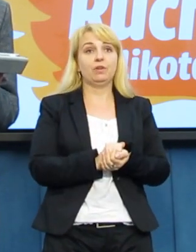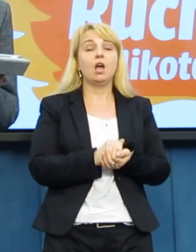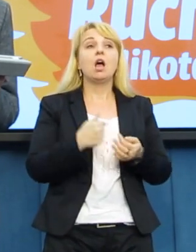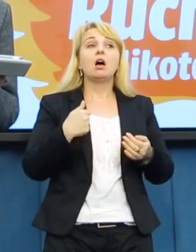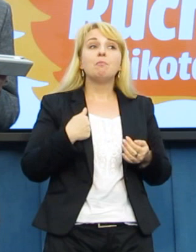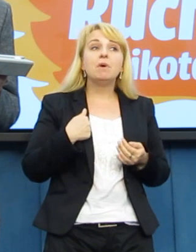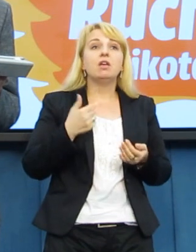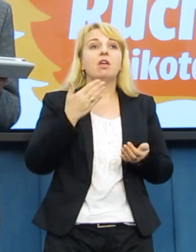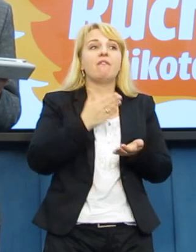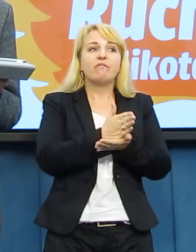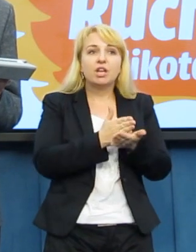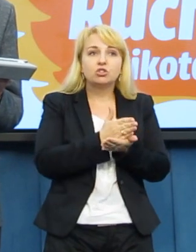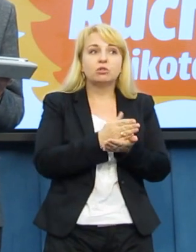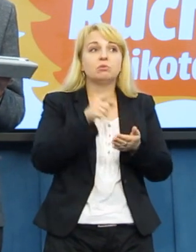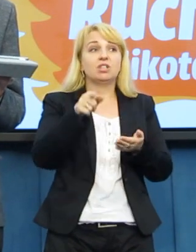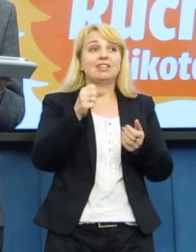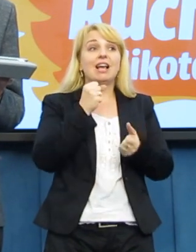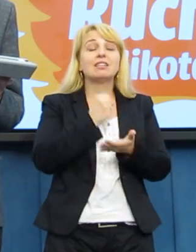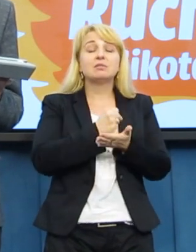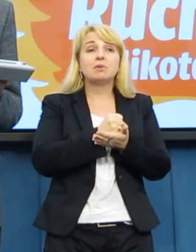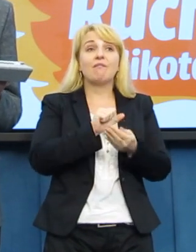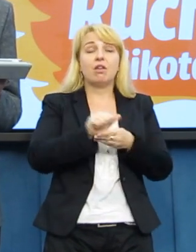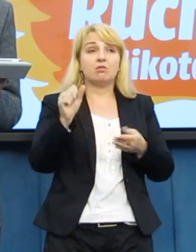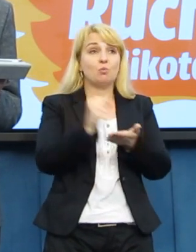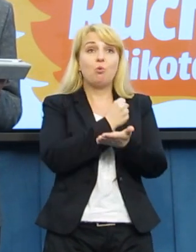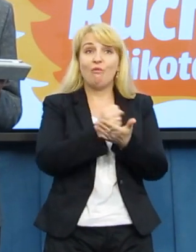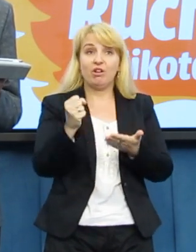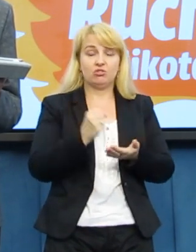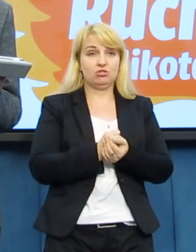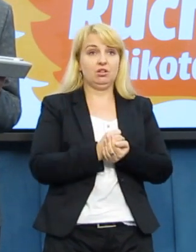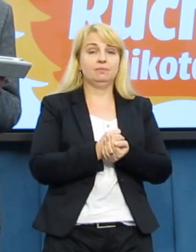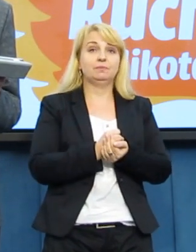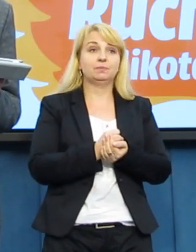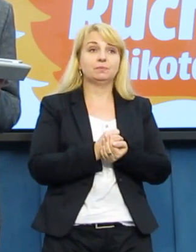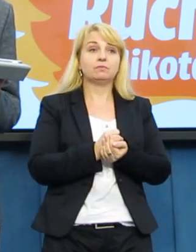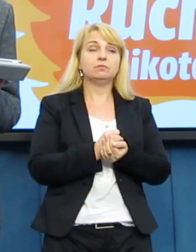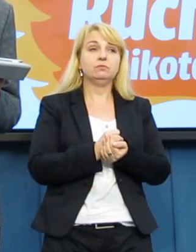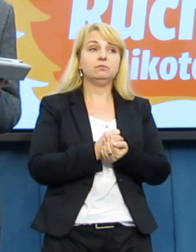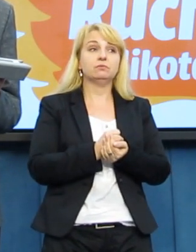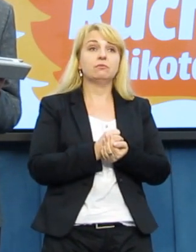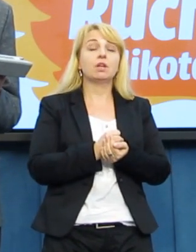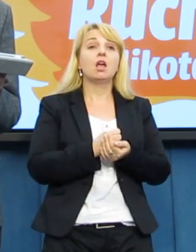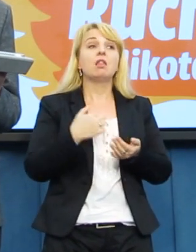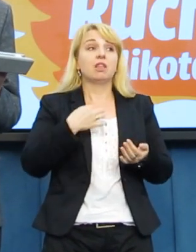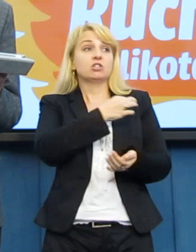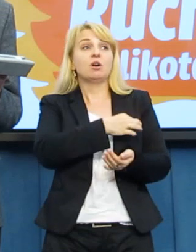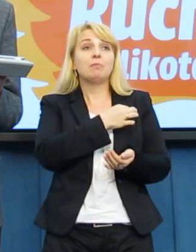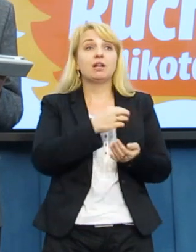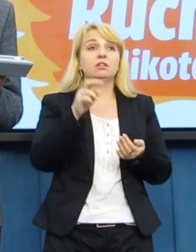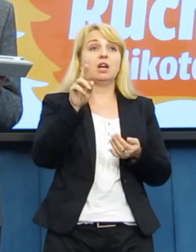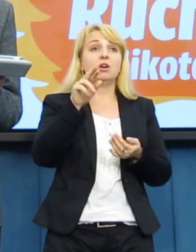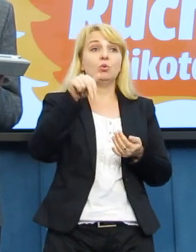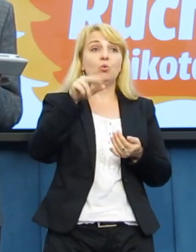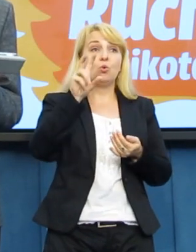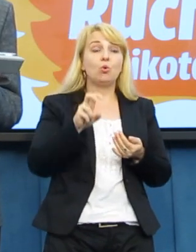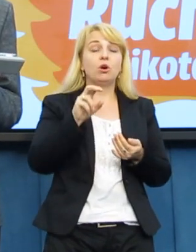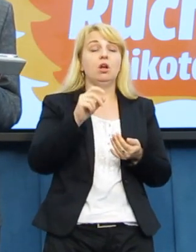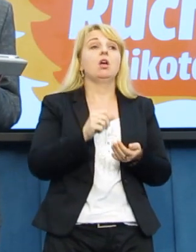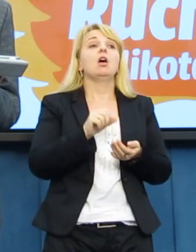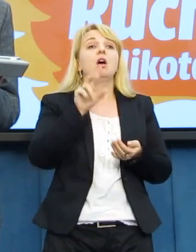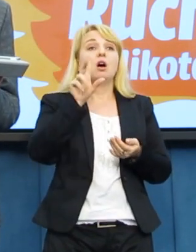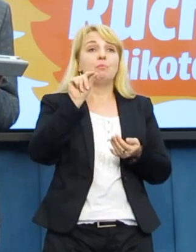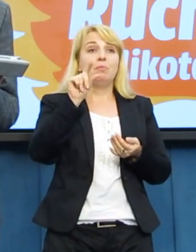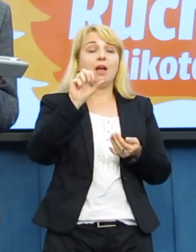Uznaliśmy, że sprawa jest na tyle poważna, że ruch Palikota w przyszłym